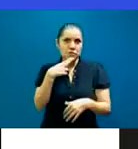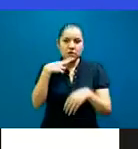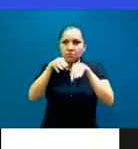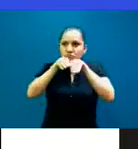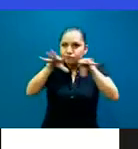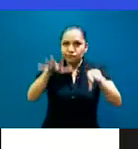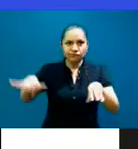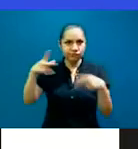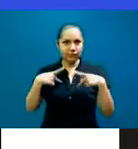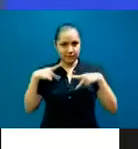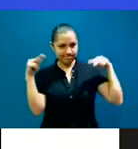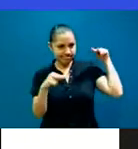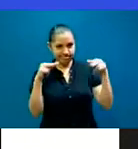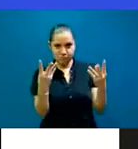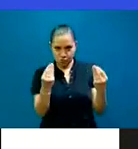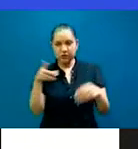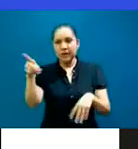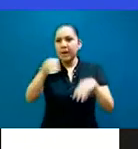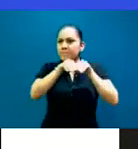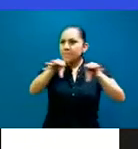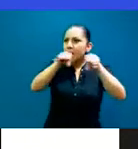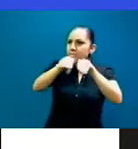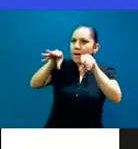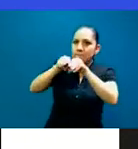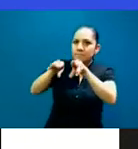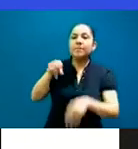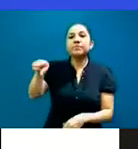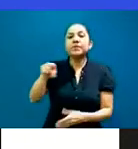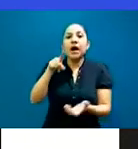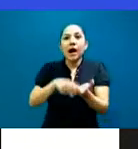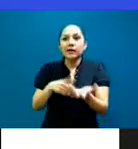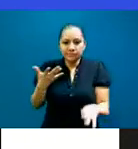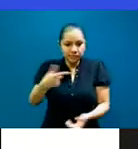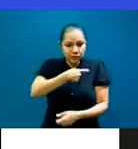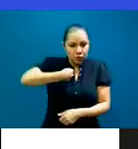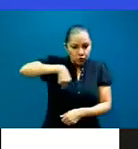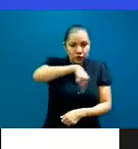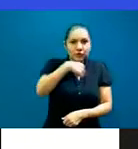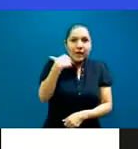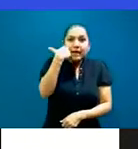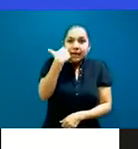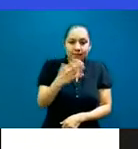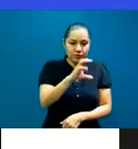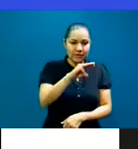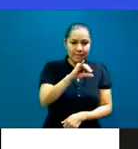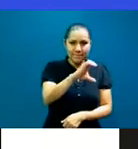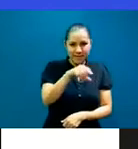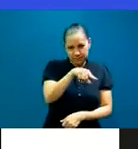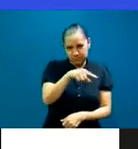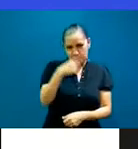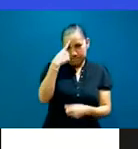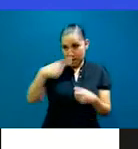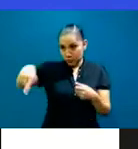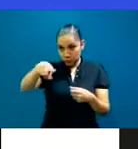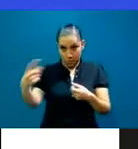en, porque teníamos esta visión. El colegio, para que entres, necesita cinco, las